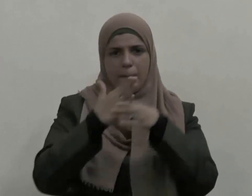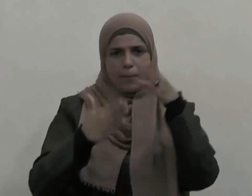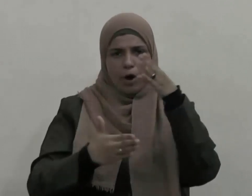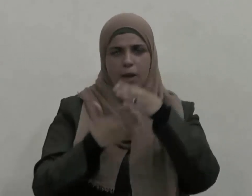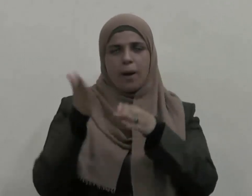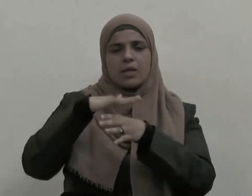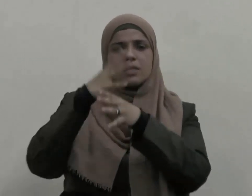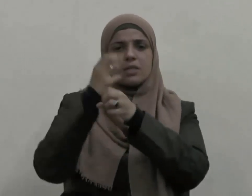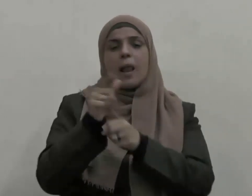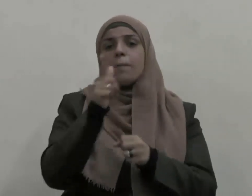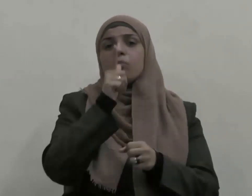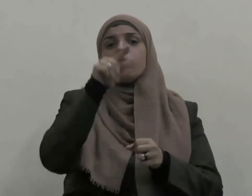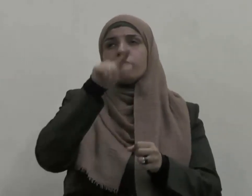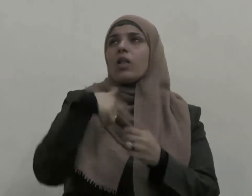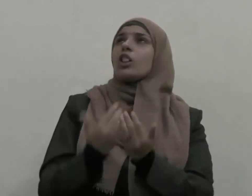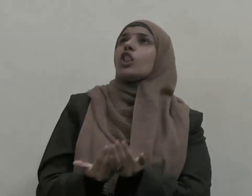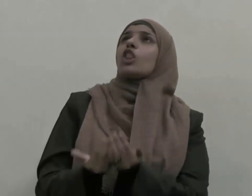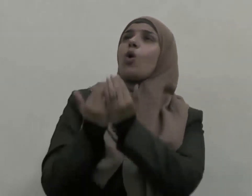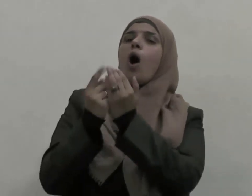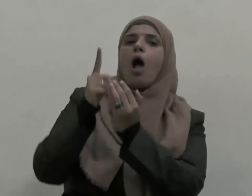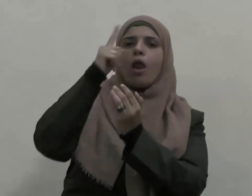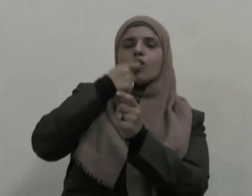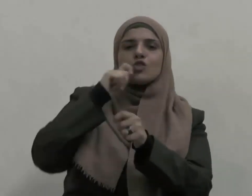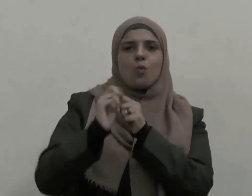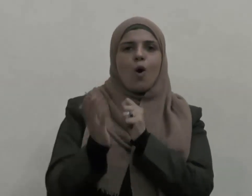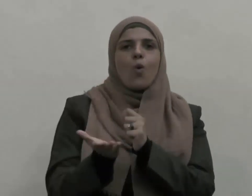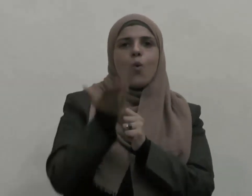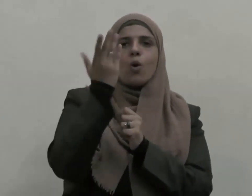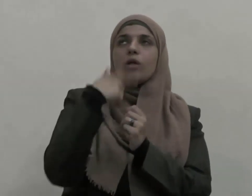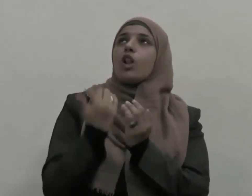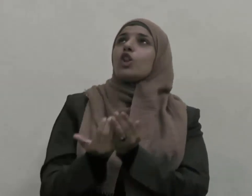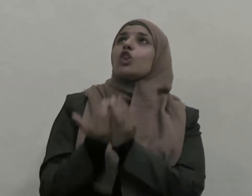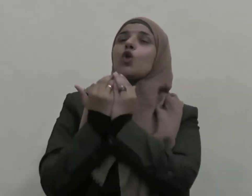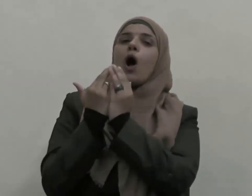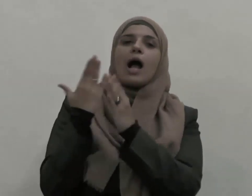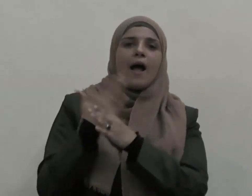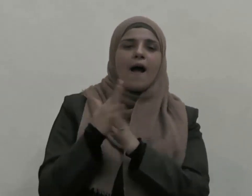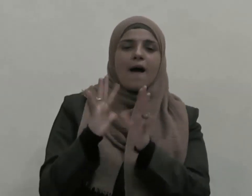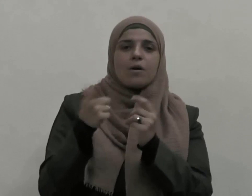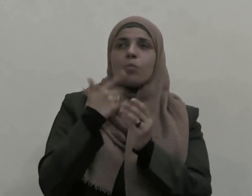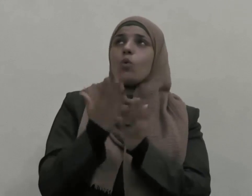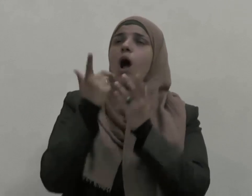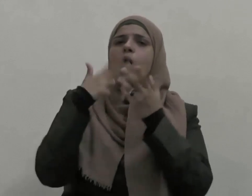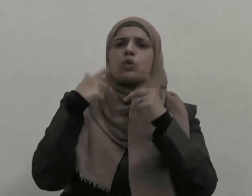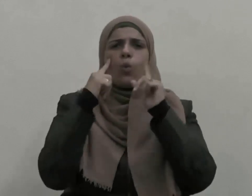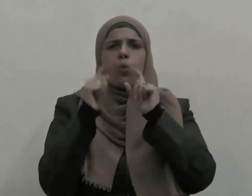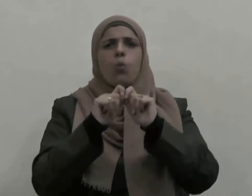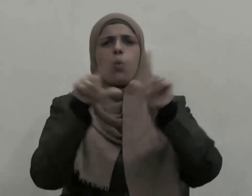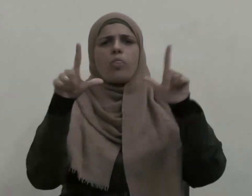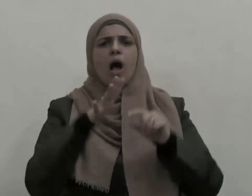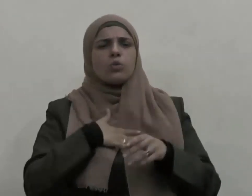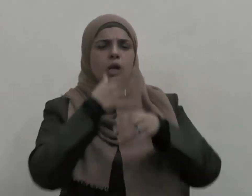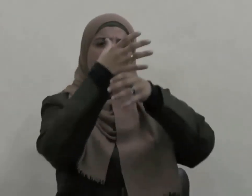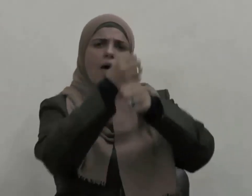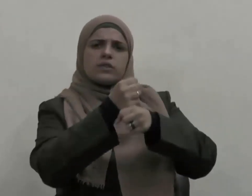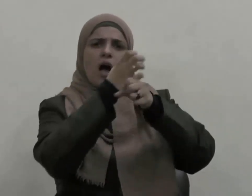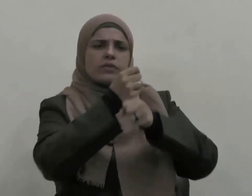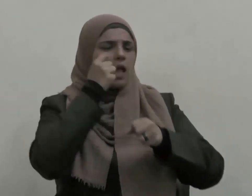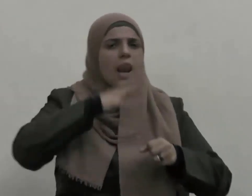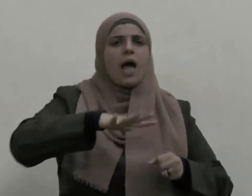ربه عز وجل بدعاء يبين مدى حرصه على نفع الناس ودوام الخير